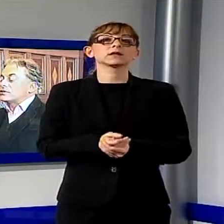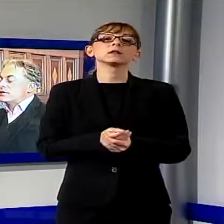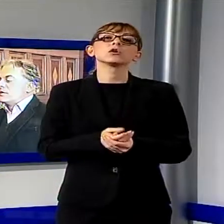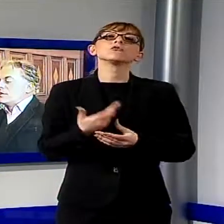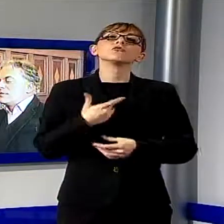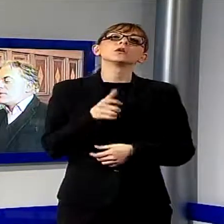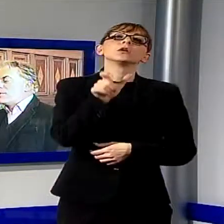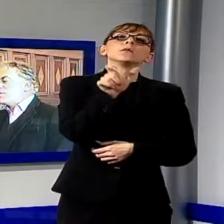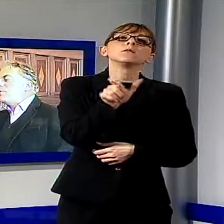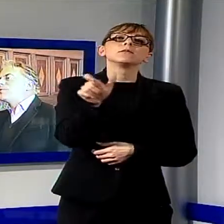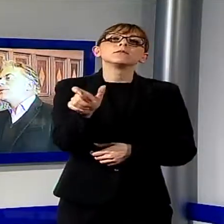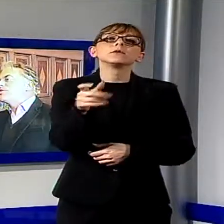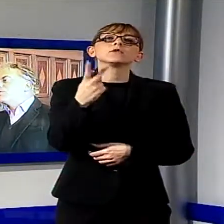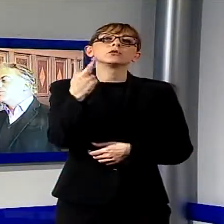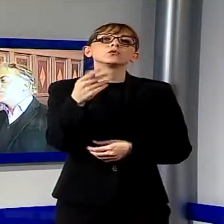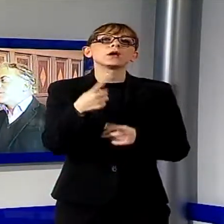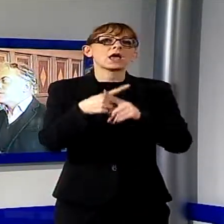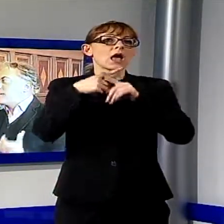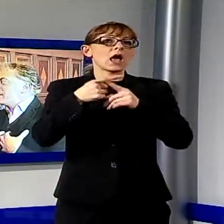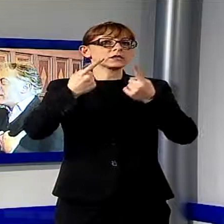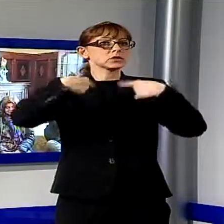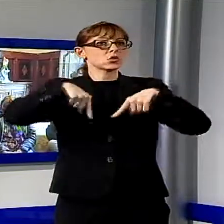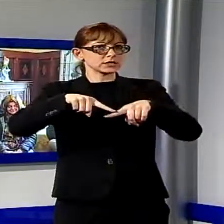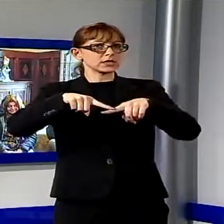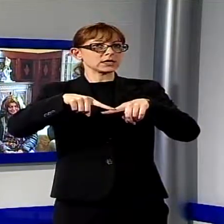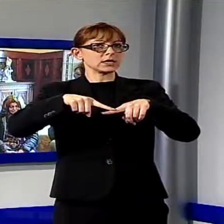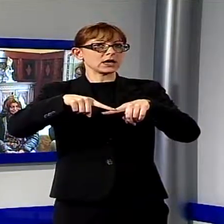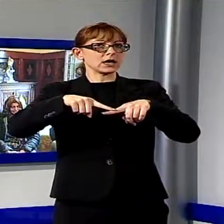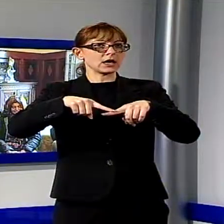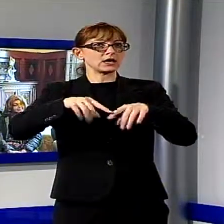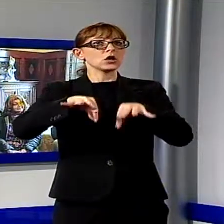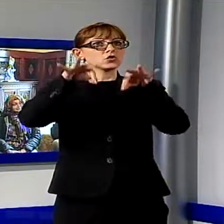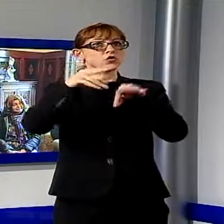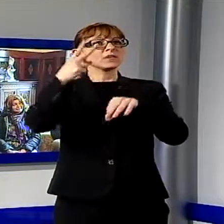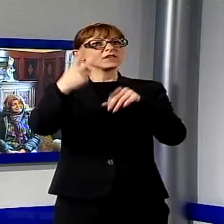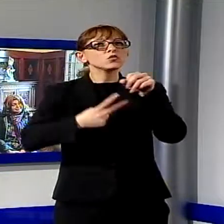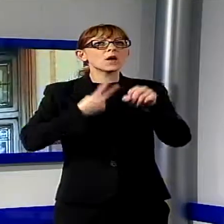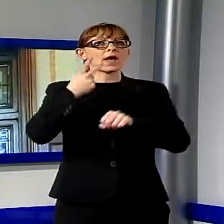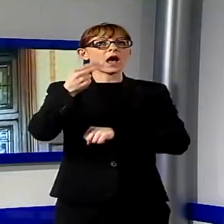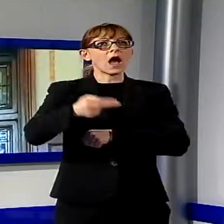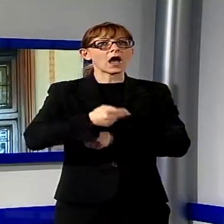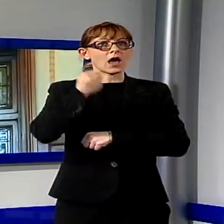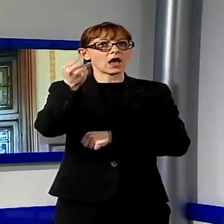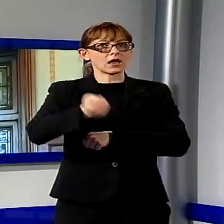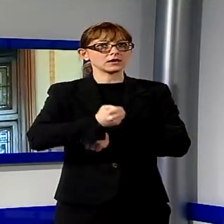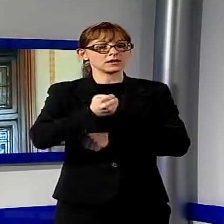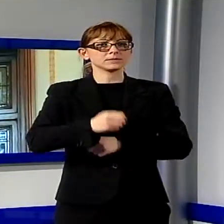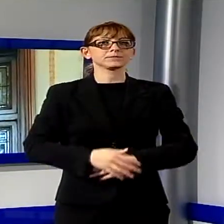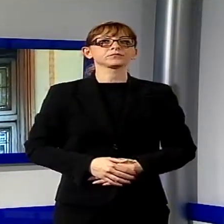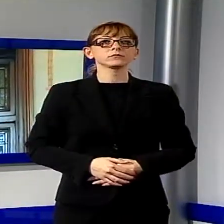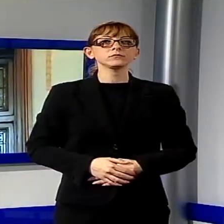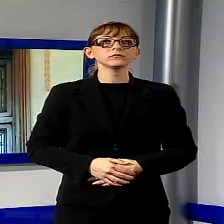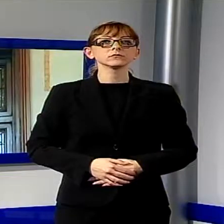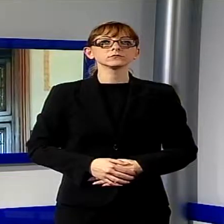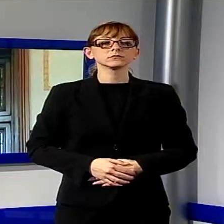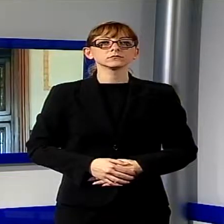Mei e Zappelli, che proprio dal partito di Renzi sono stati sospesi per due anni. Ma a cosa ha spinto l'ex sindaco di Capannori a cercare un